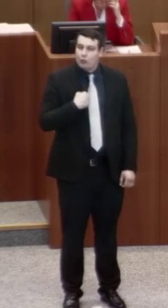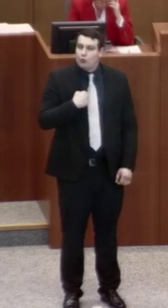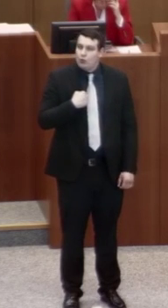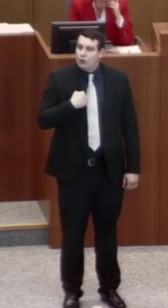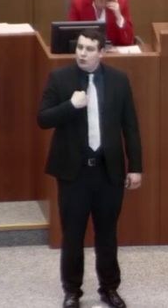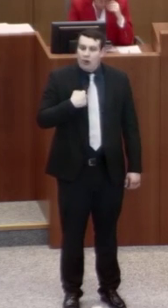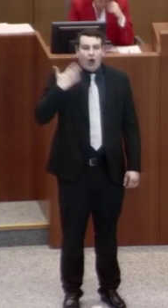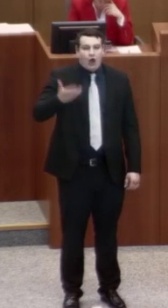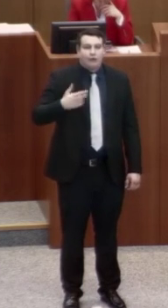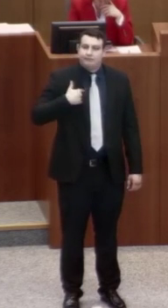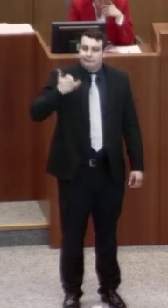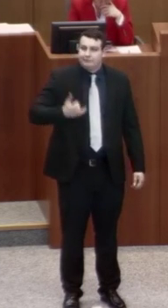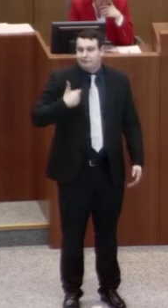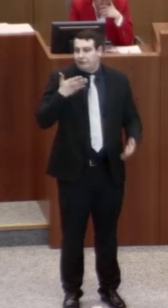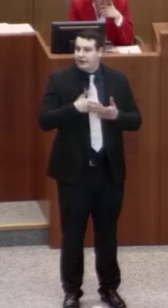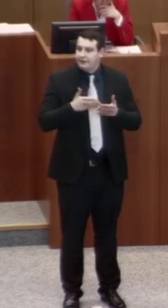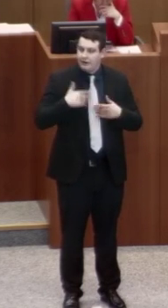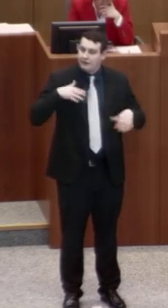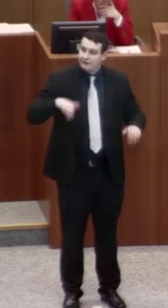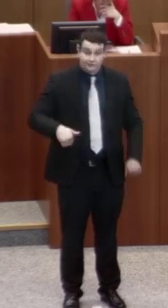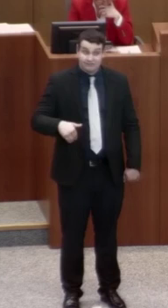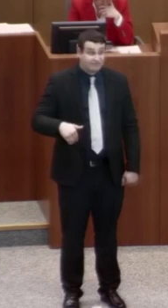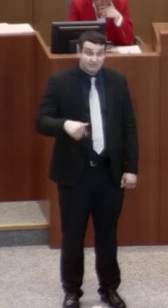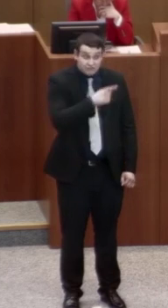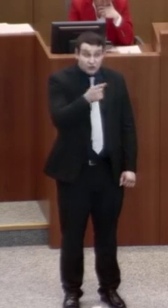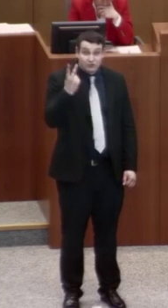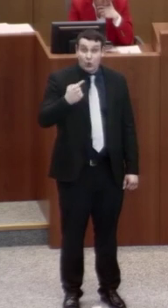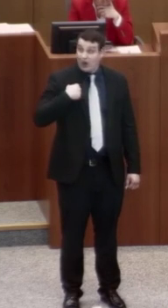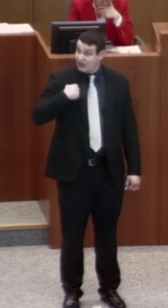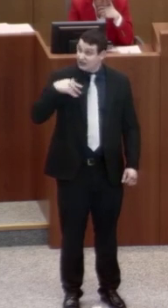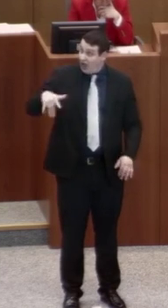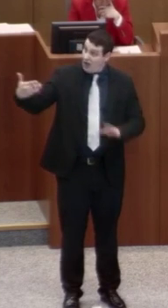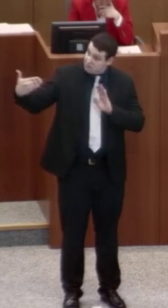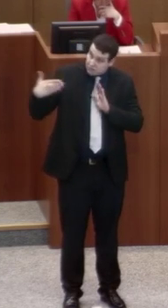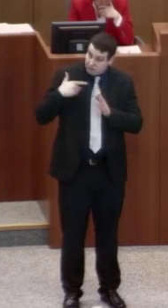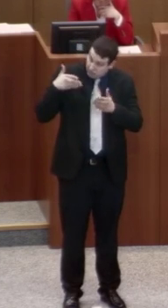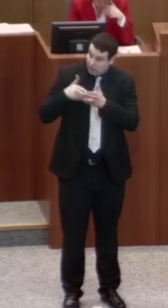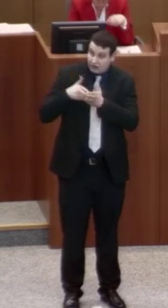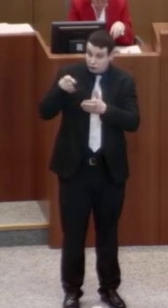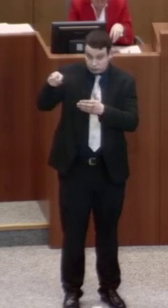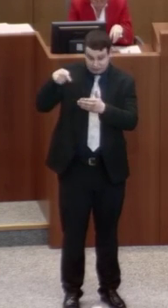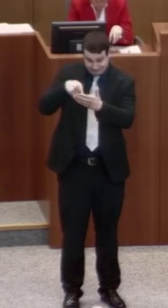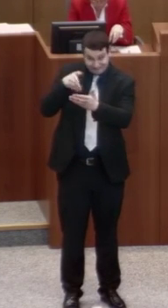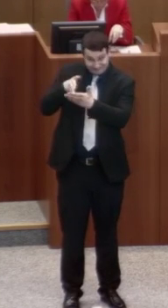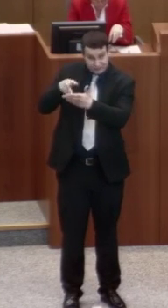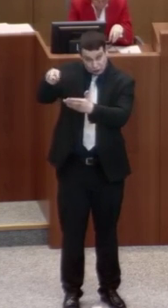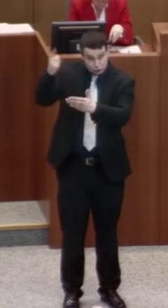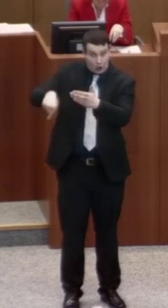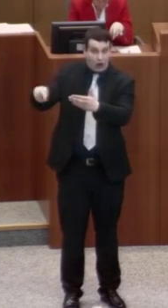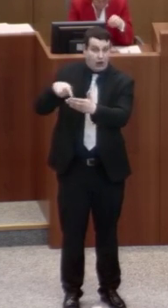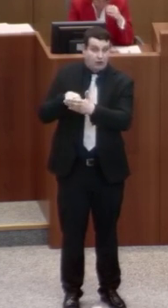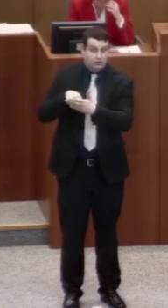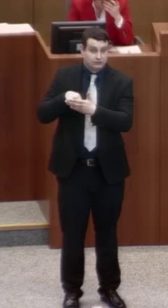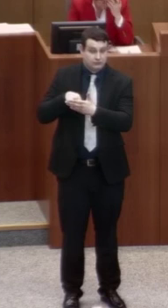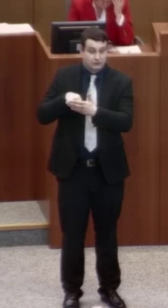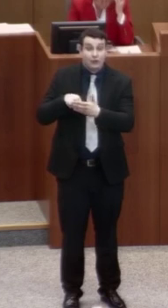ich bin behindert, Sie werden von sich sagen, ich werde behindert. Genau so ergeht es